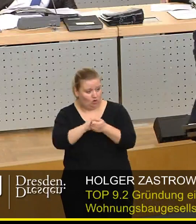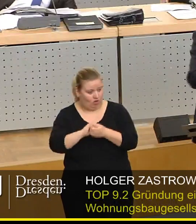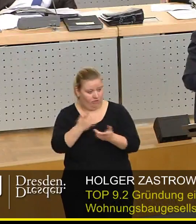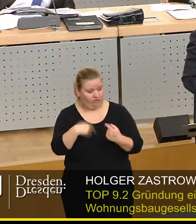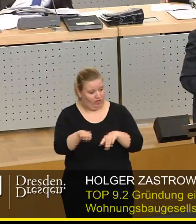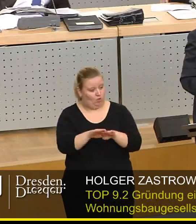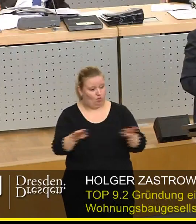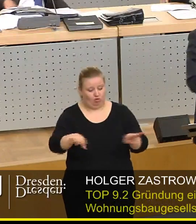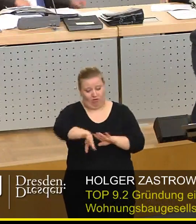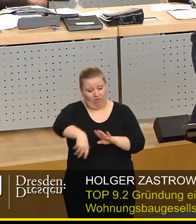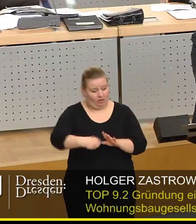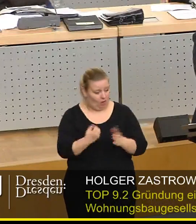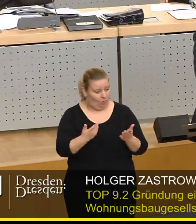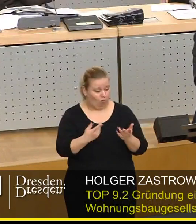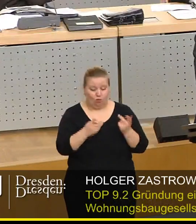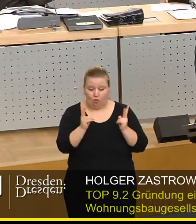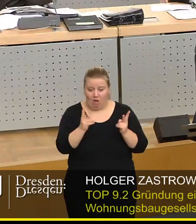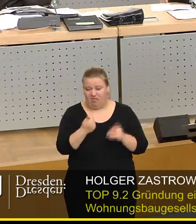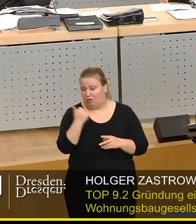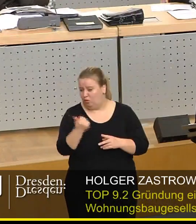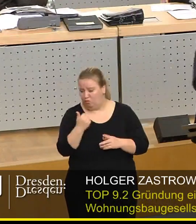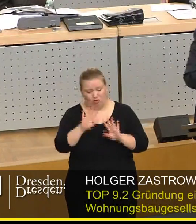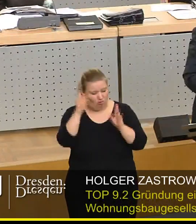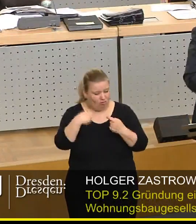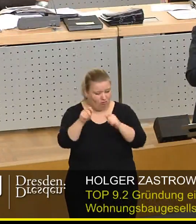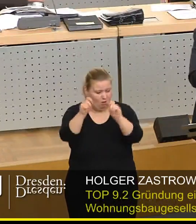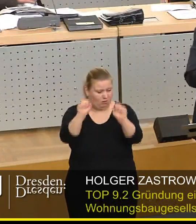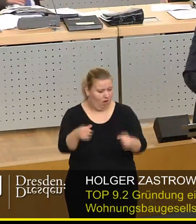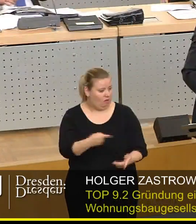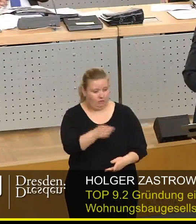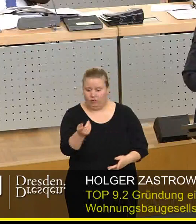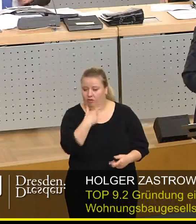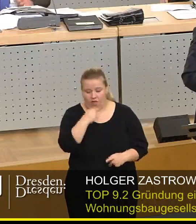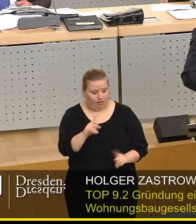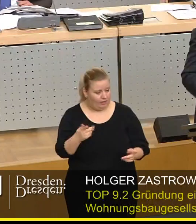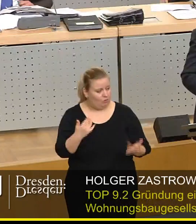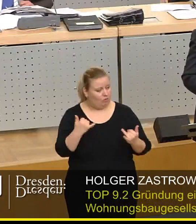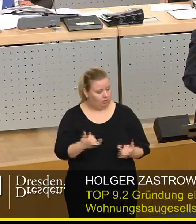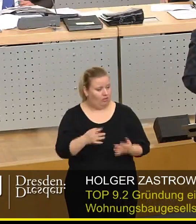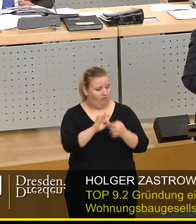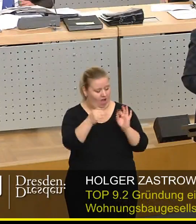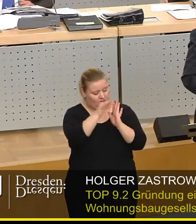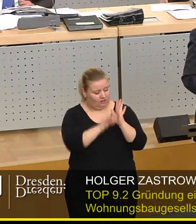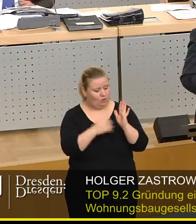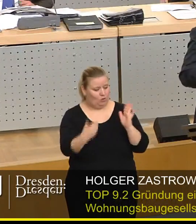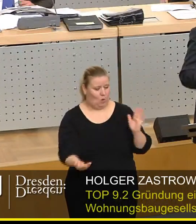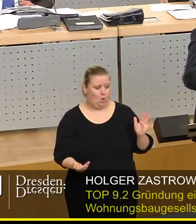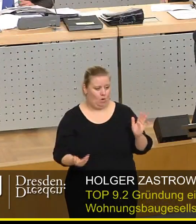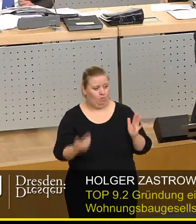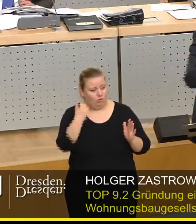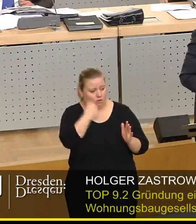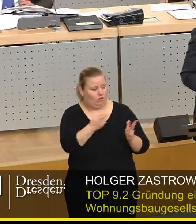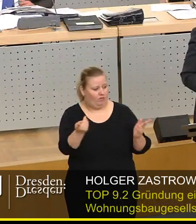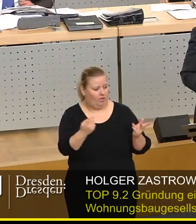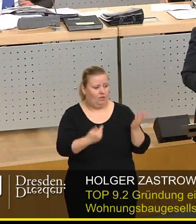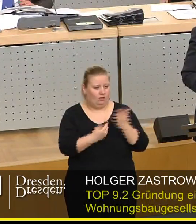die Grundstücke weggenommen die hätten super schon längst bauen können haben Sie nicht gewollt Nehmen Sie die Fakten zur Kettnis Sie können wie es